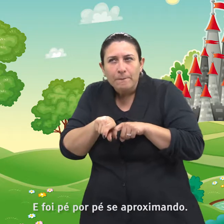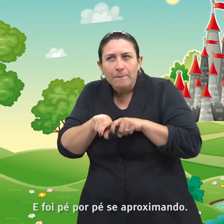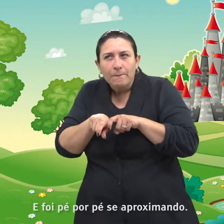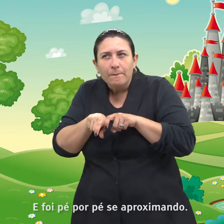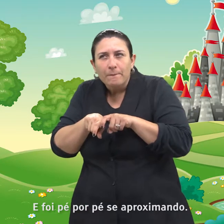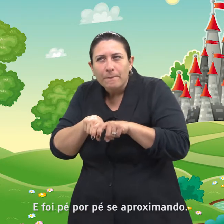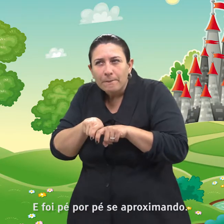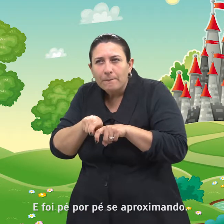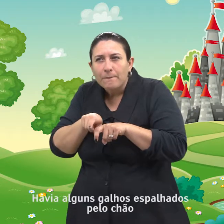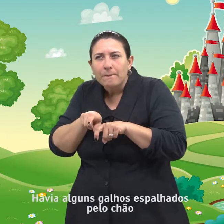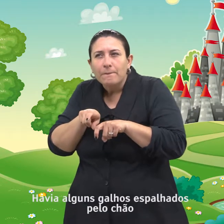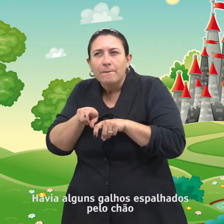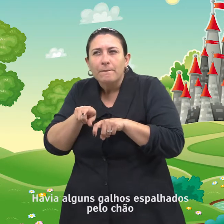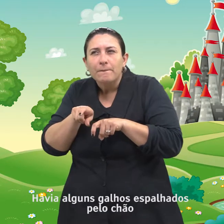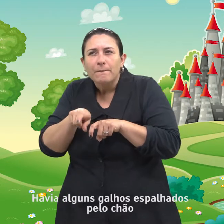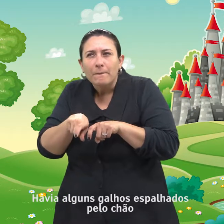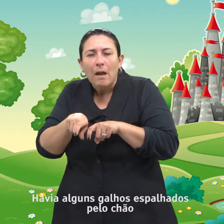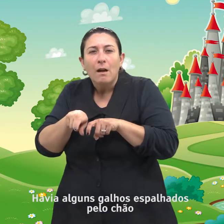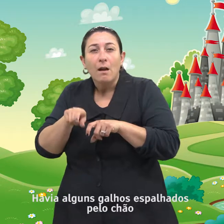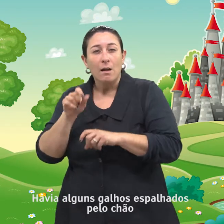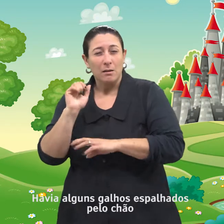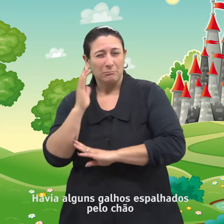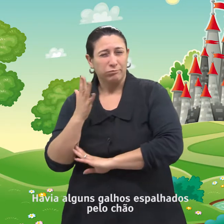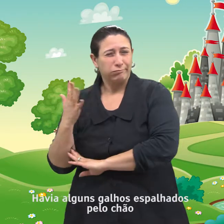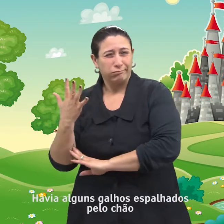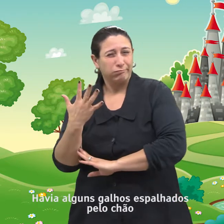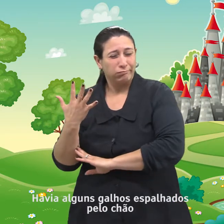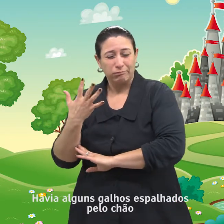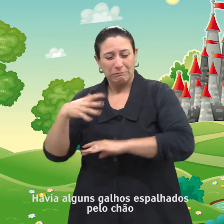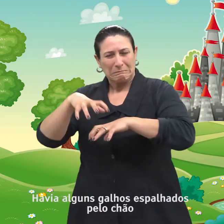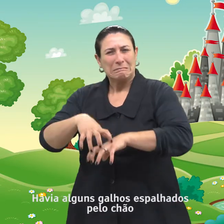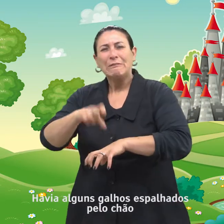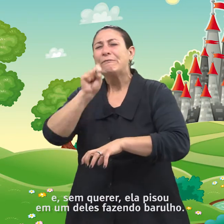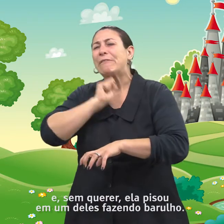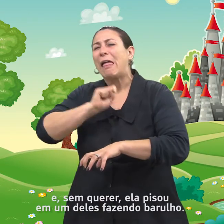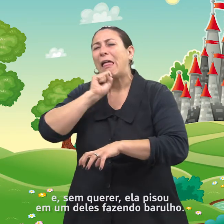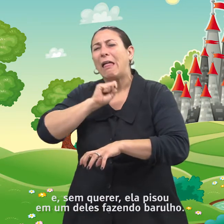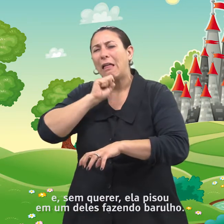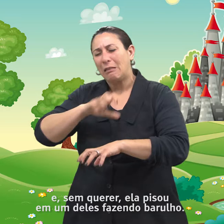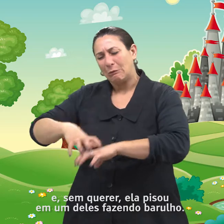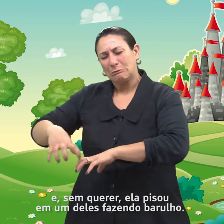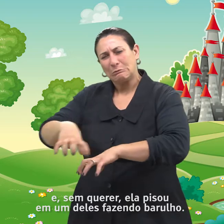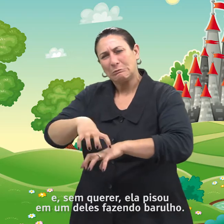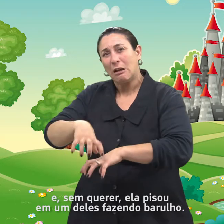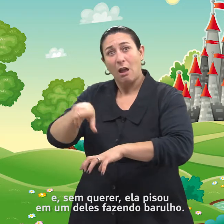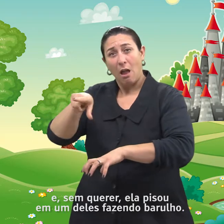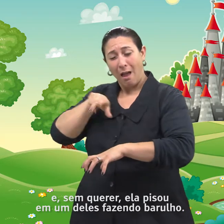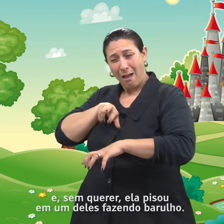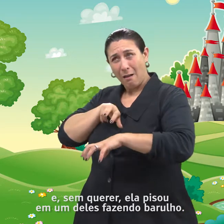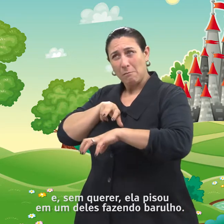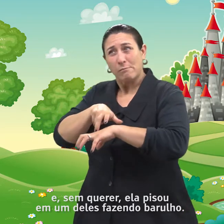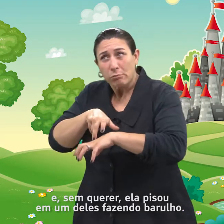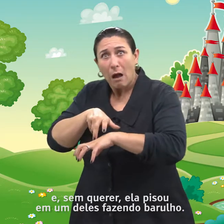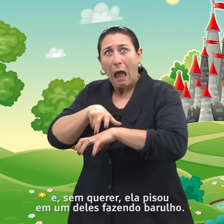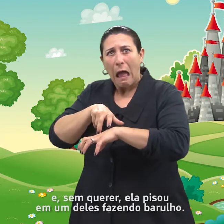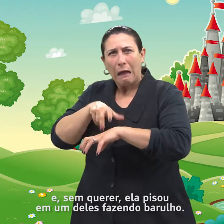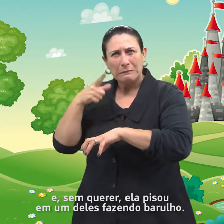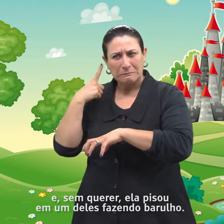aproximando. Havia alguns galhos espalhados pelo chão. E sem querer, ela pisou em um deles fazendo